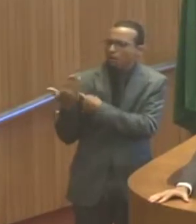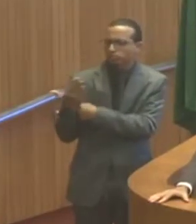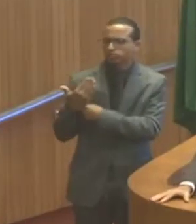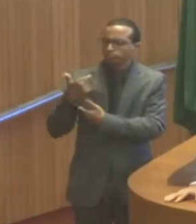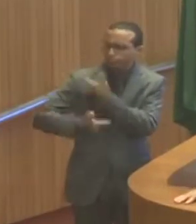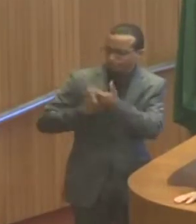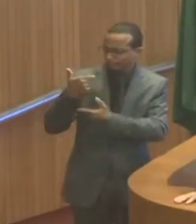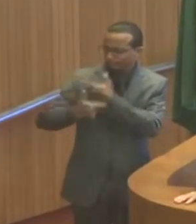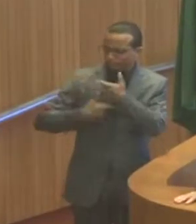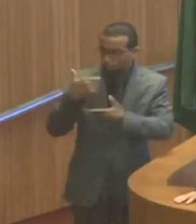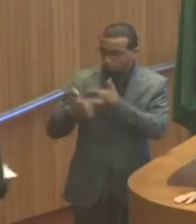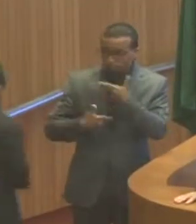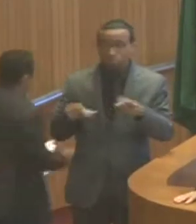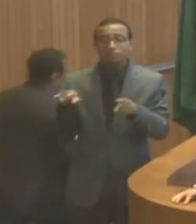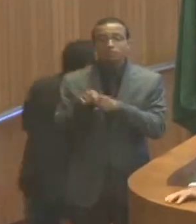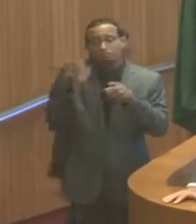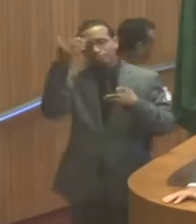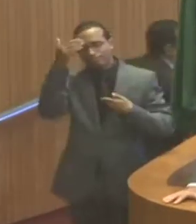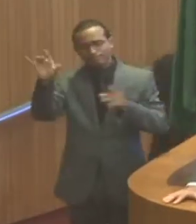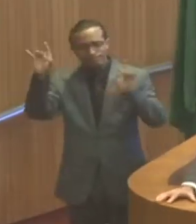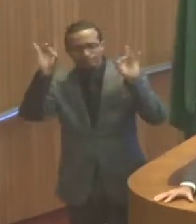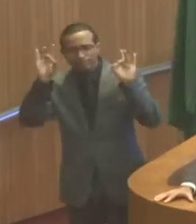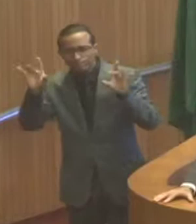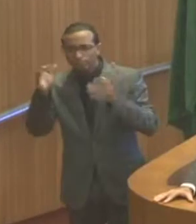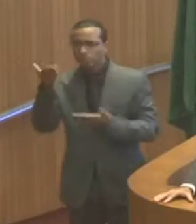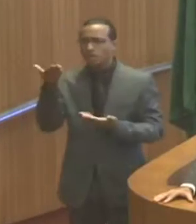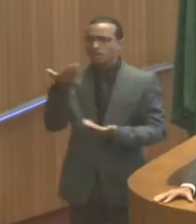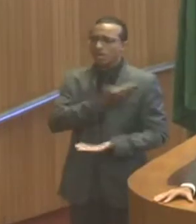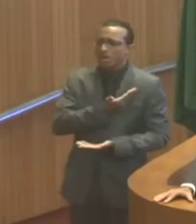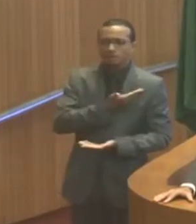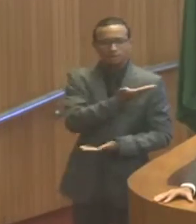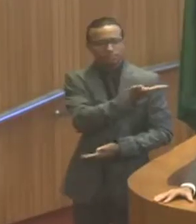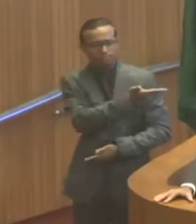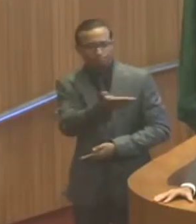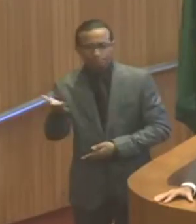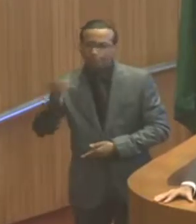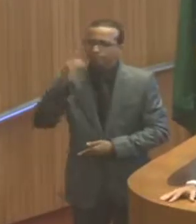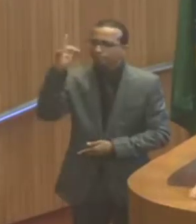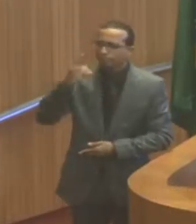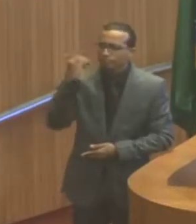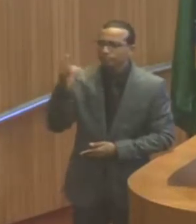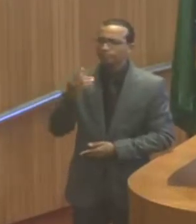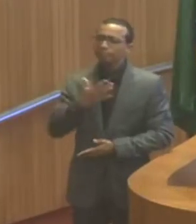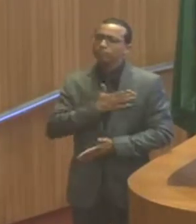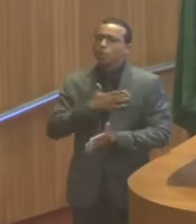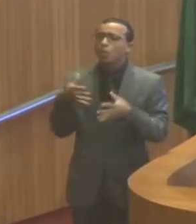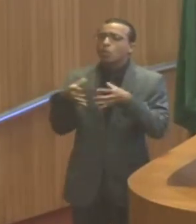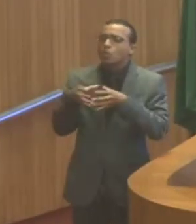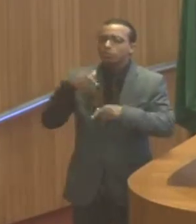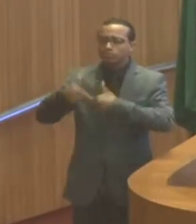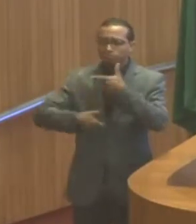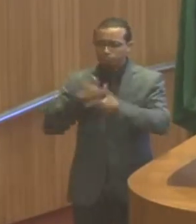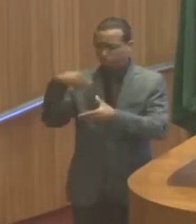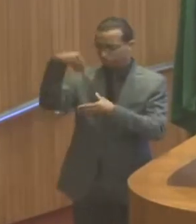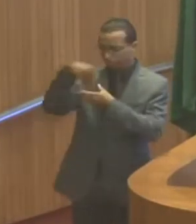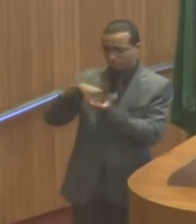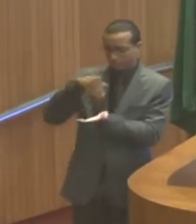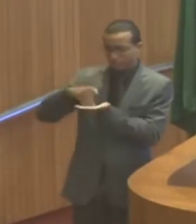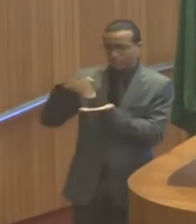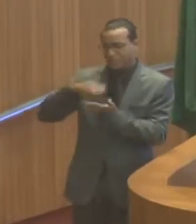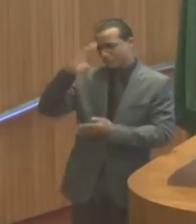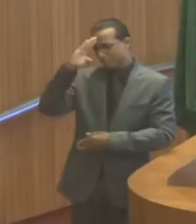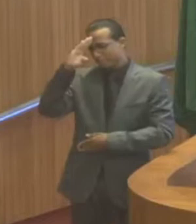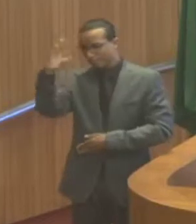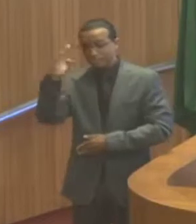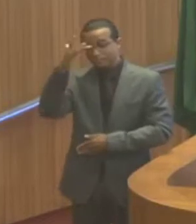Quero fazer uma agradecimento especial a meus colegas parlamentares, a minha equipe de trabalho, principalmente